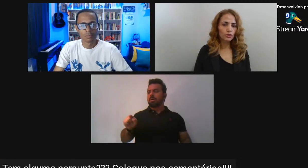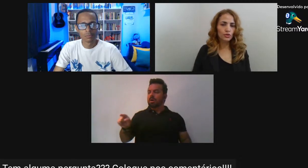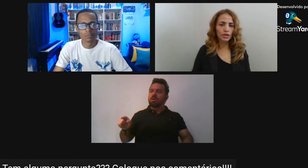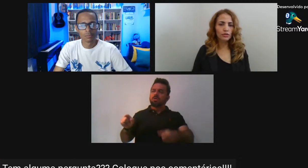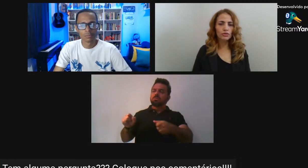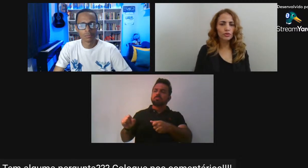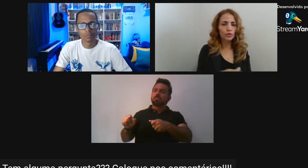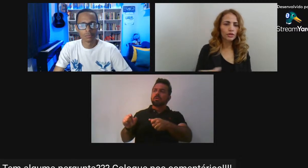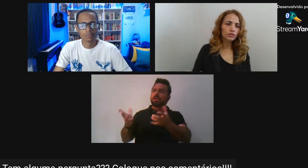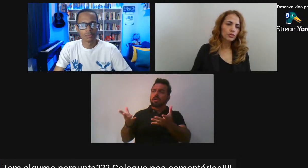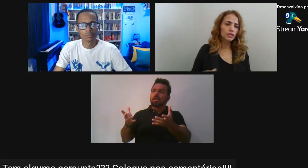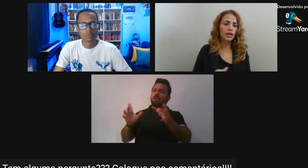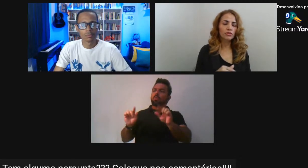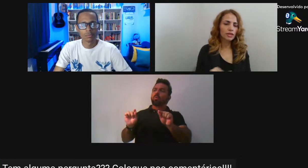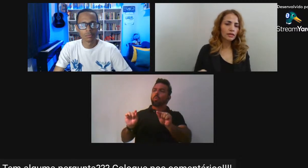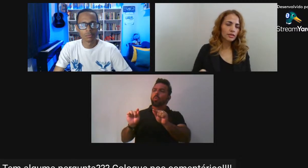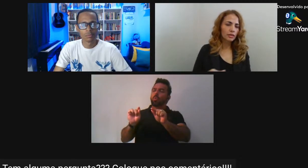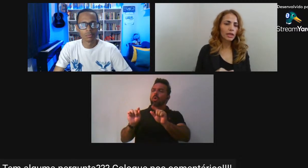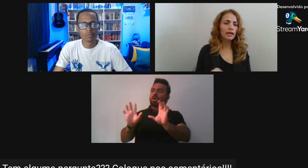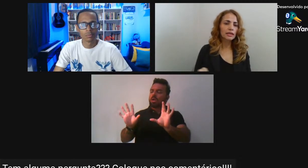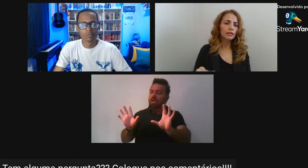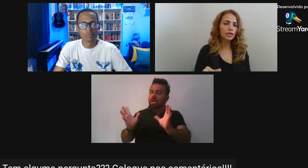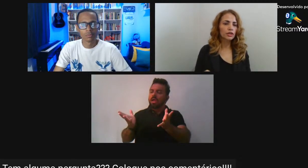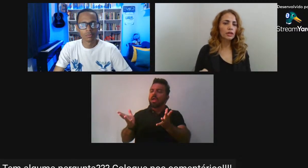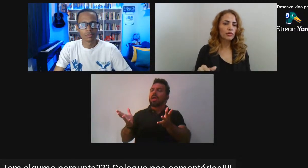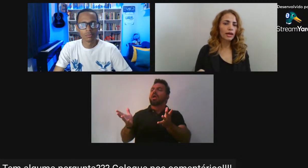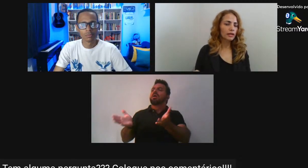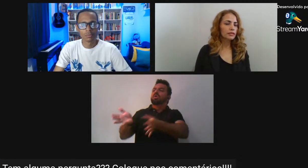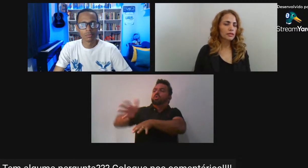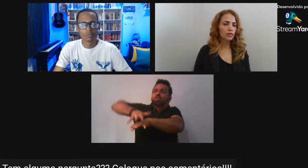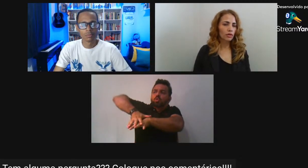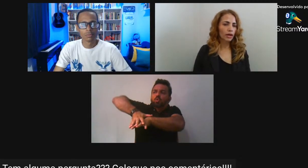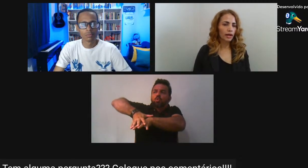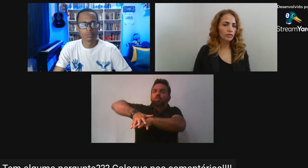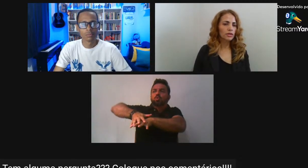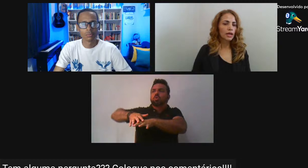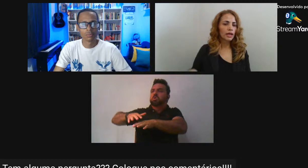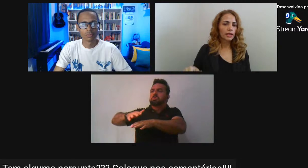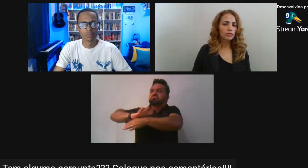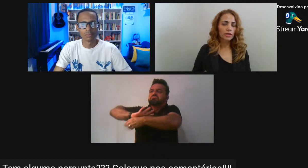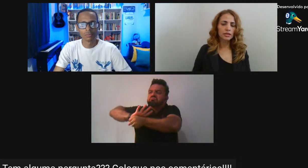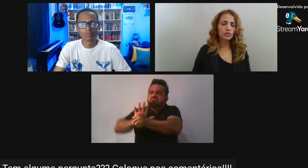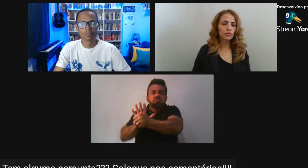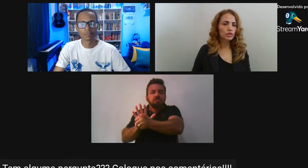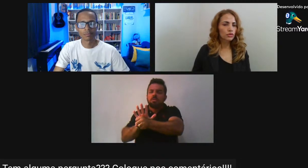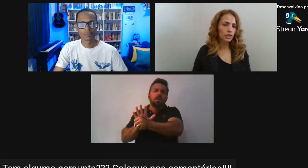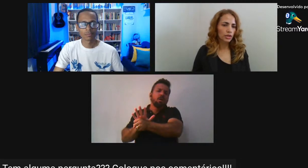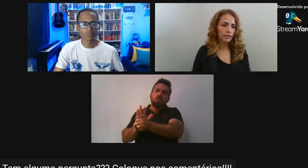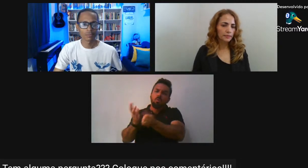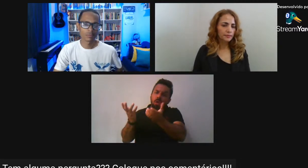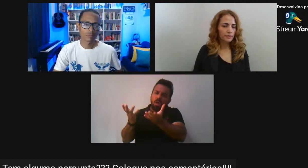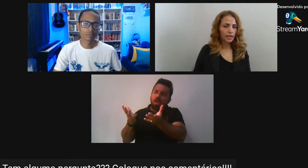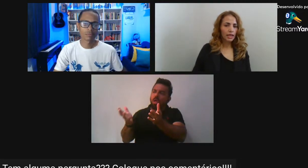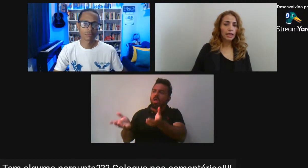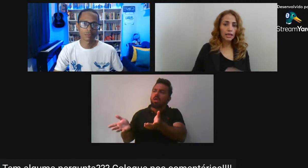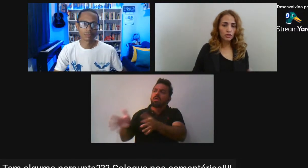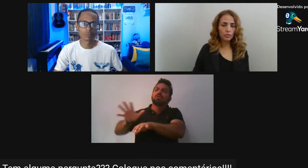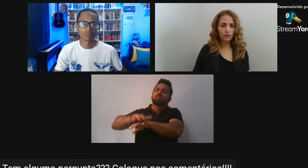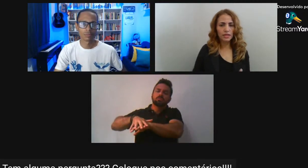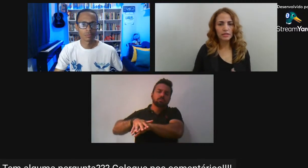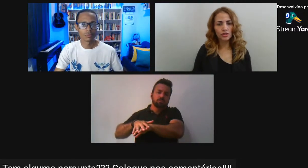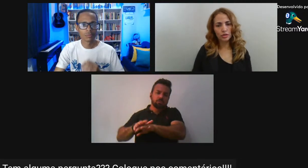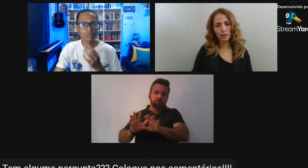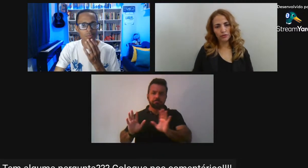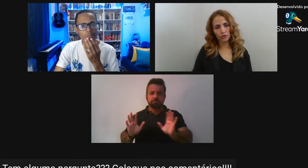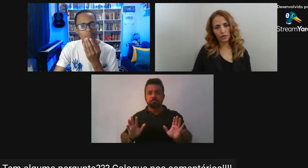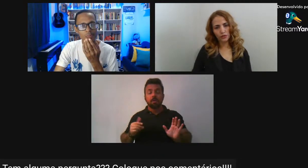incluir esses sujeitos No contexto social Sem discriminar Exatamente em que lugar Eles estão colocados Dentro dessa estrutura jurídica E isso